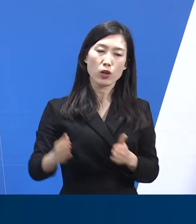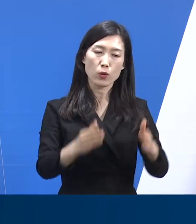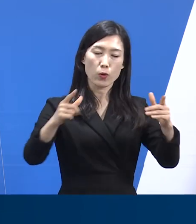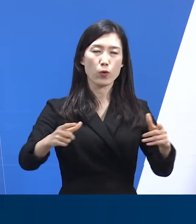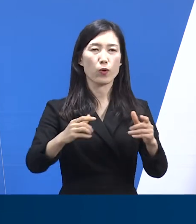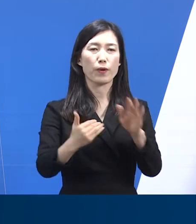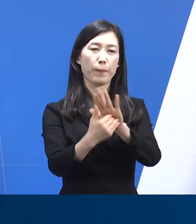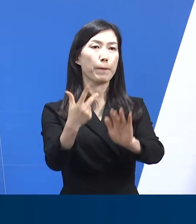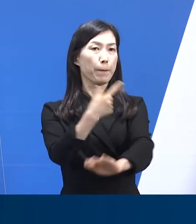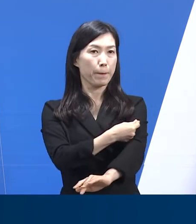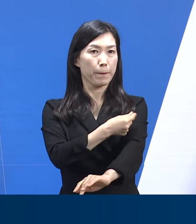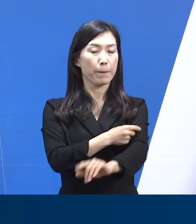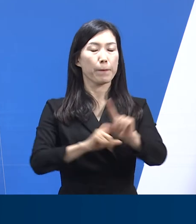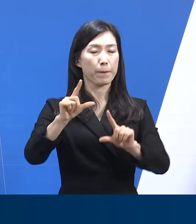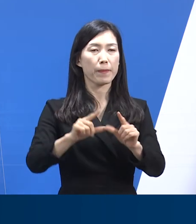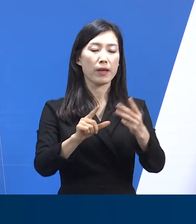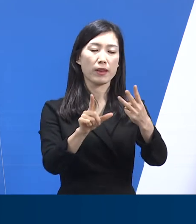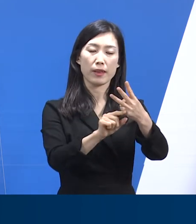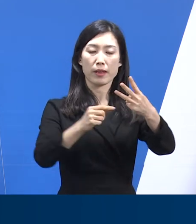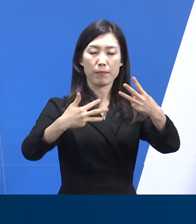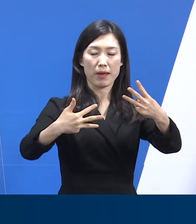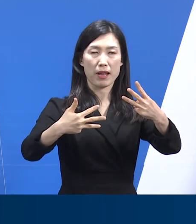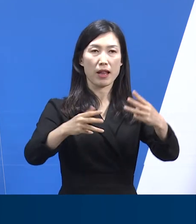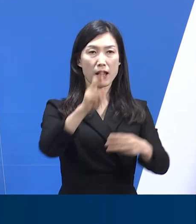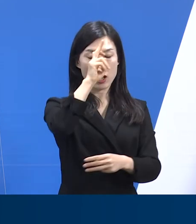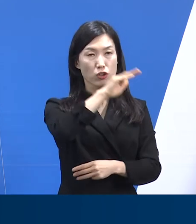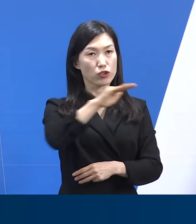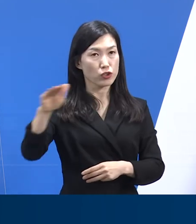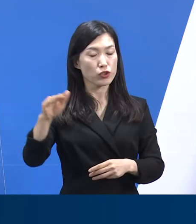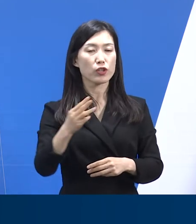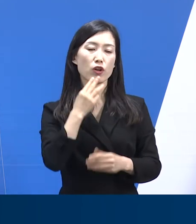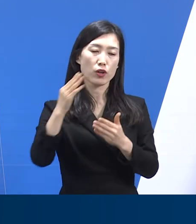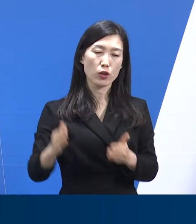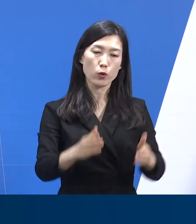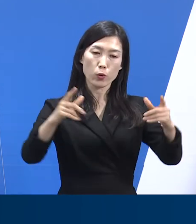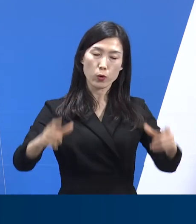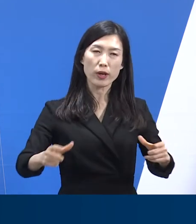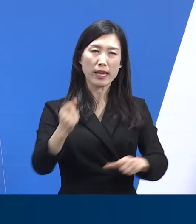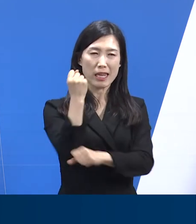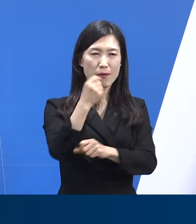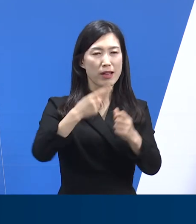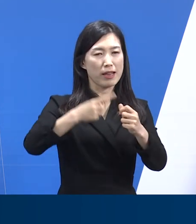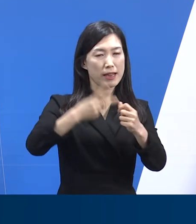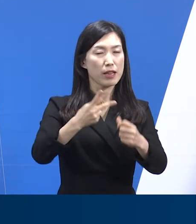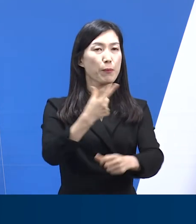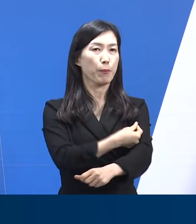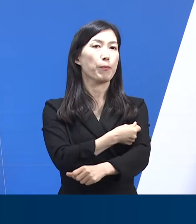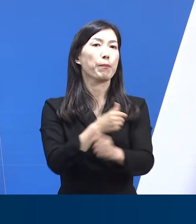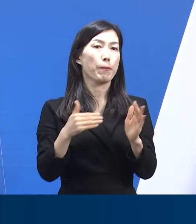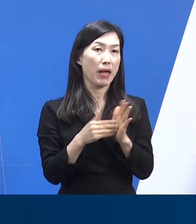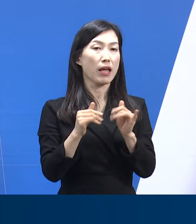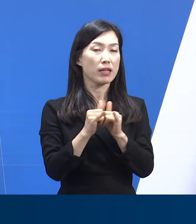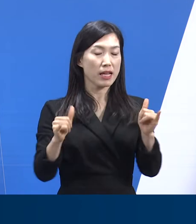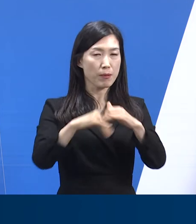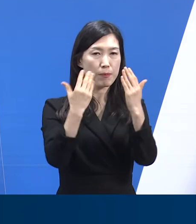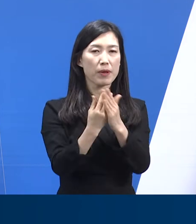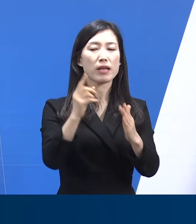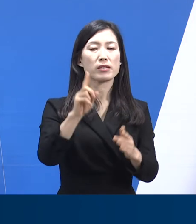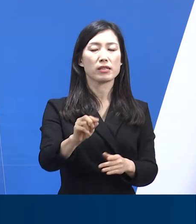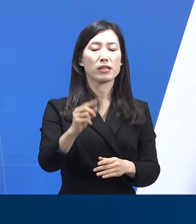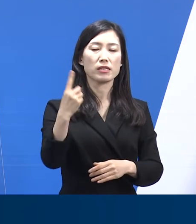현황입니다. 3월 8일 0시 기준 경기도민 가운데 코로나19 기본접종을 완료한 사람은 총 1